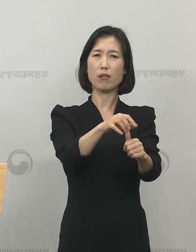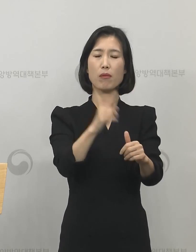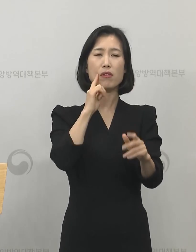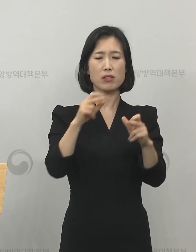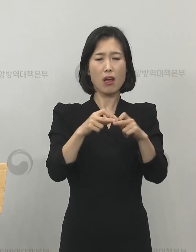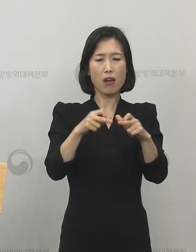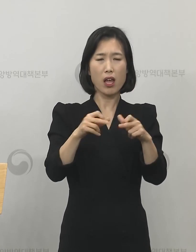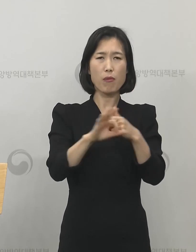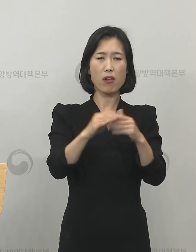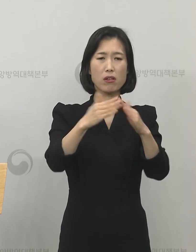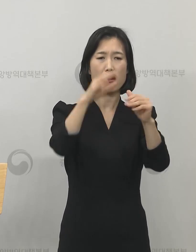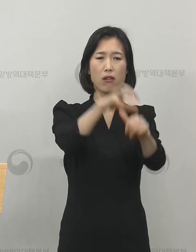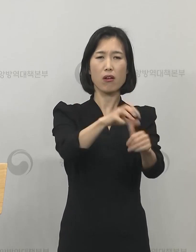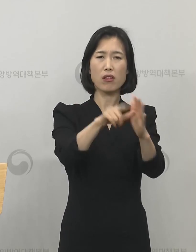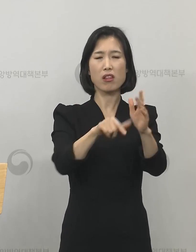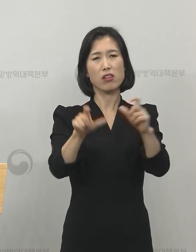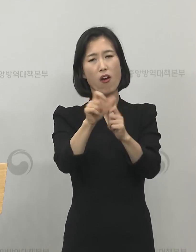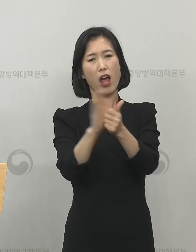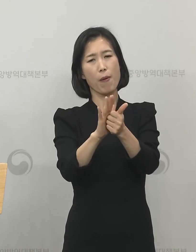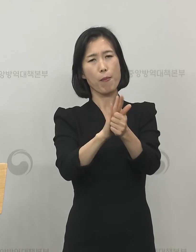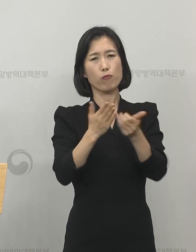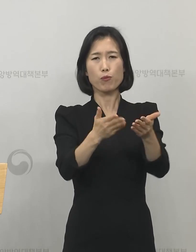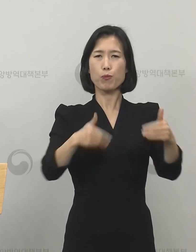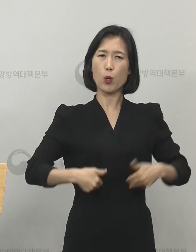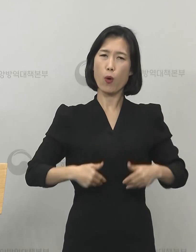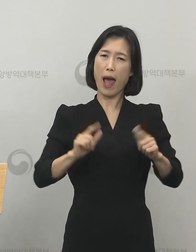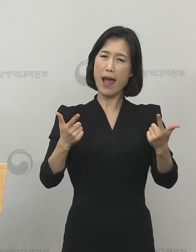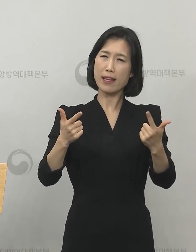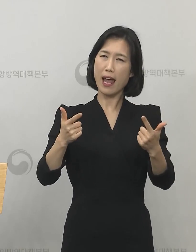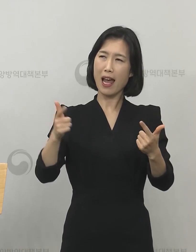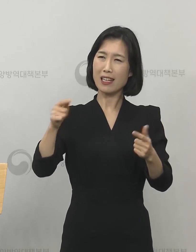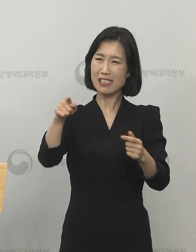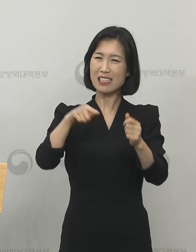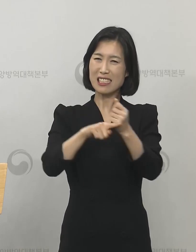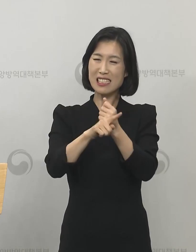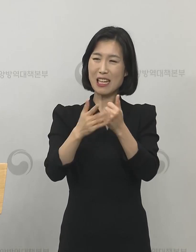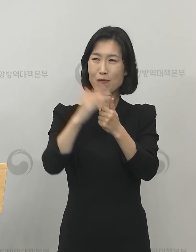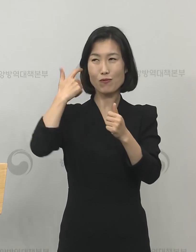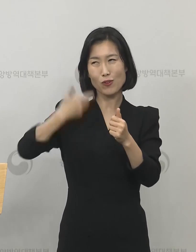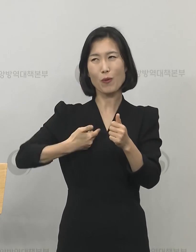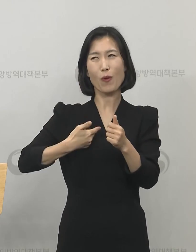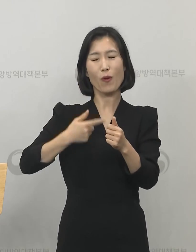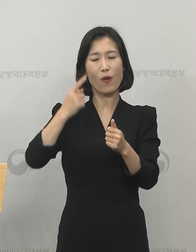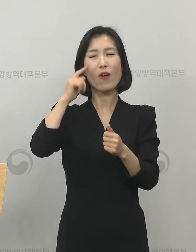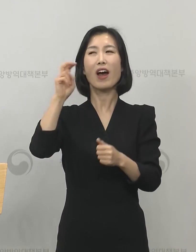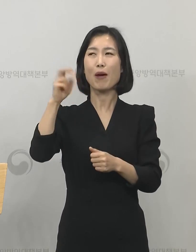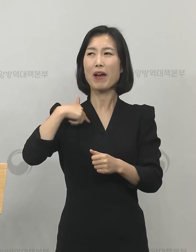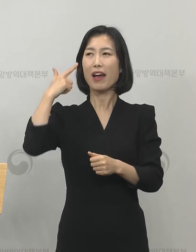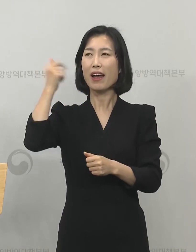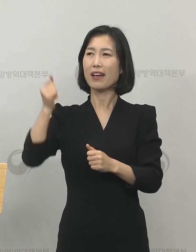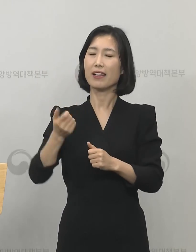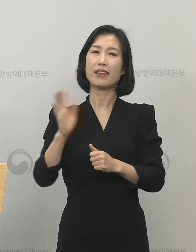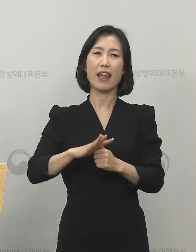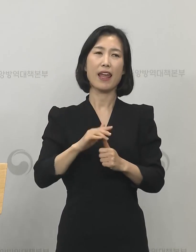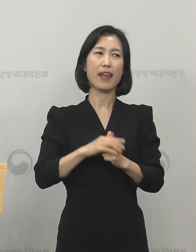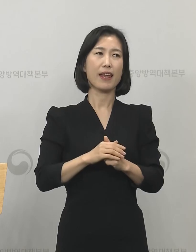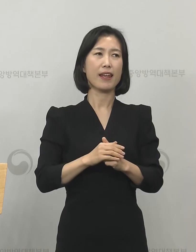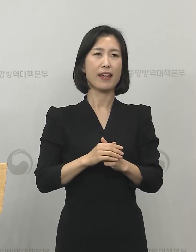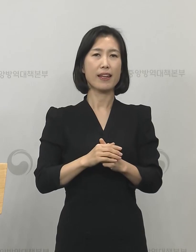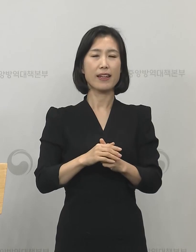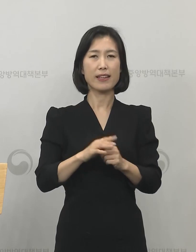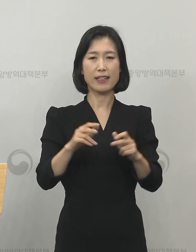지원이 필요하지 않느냐라는 그런 의미로 질문을 해주신 것 같습니다. 저희가 지자체에서 이런